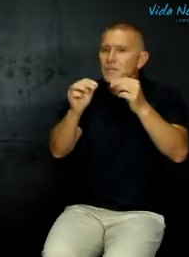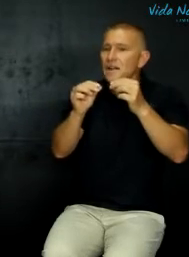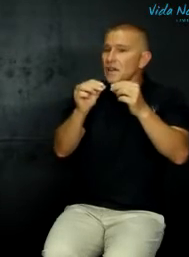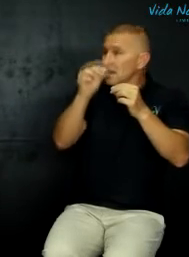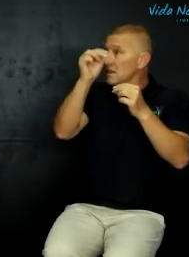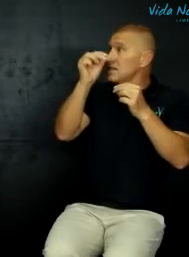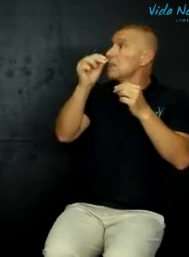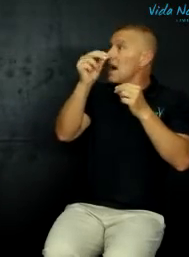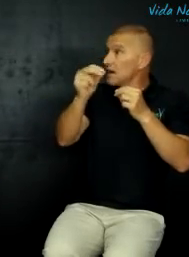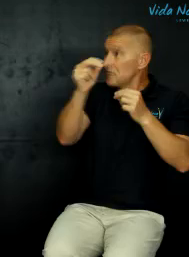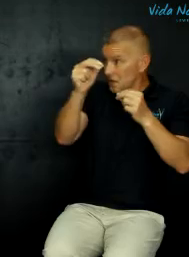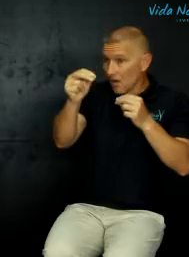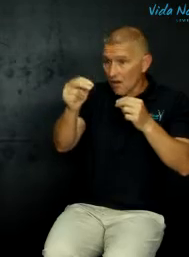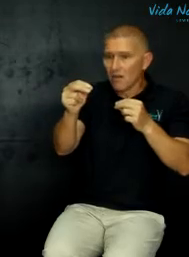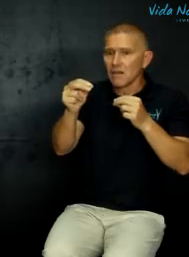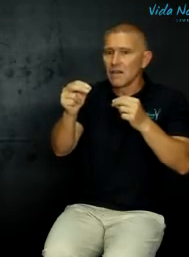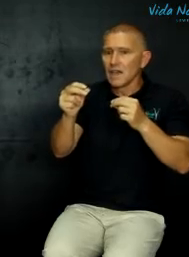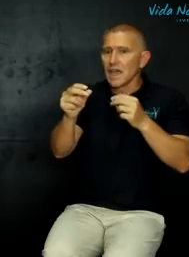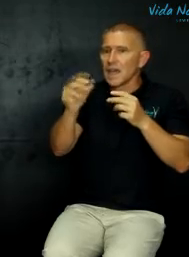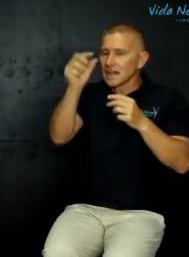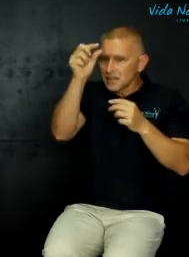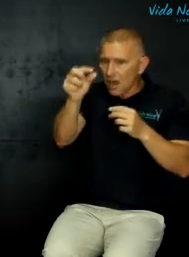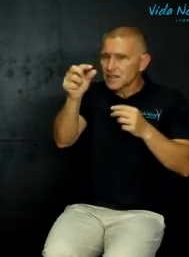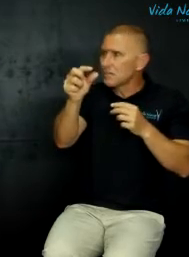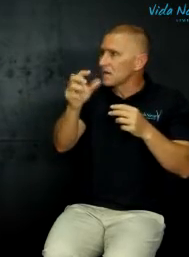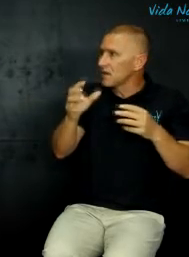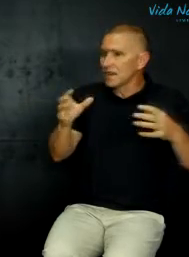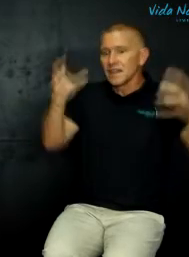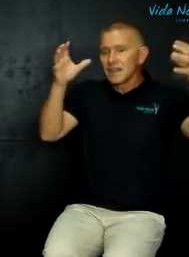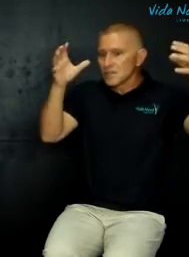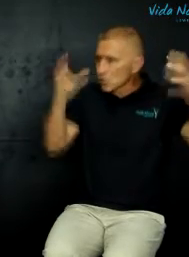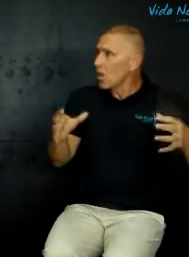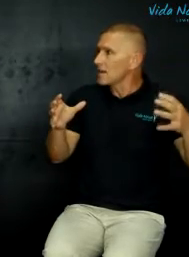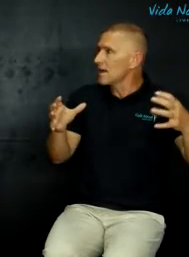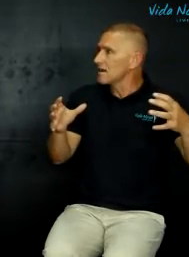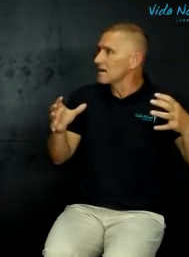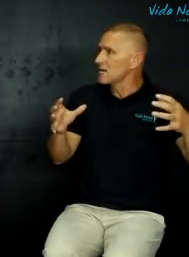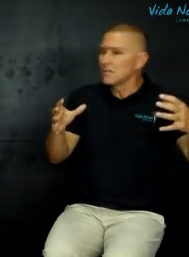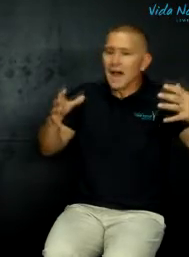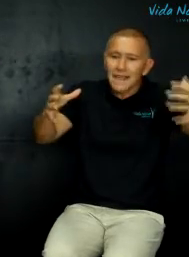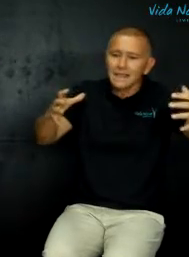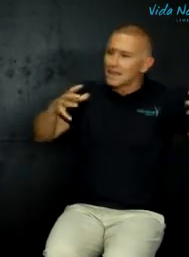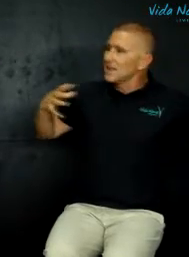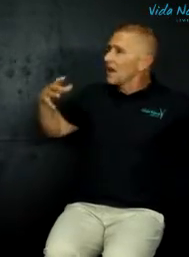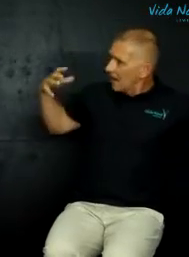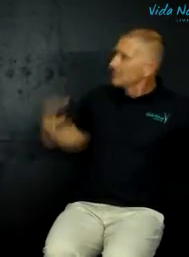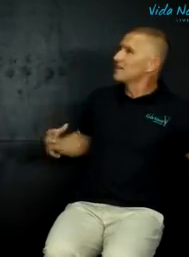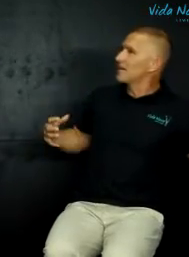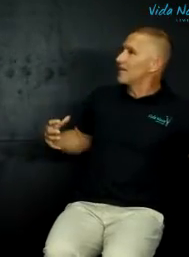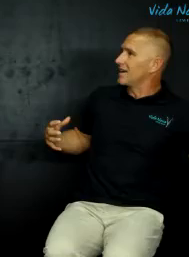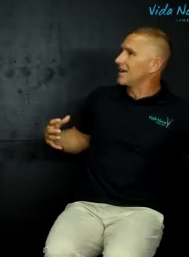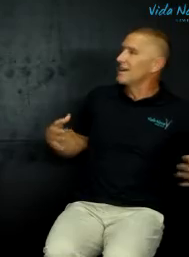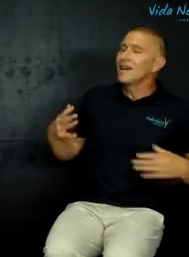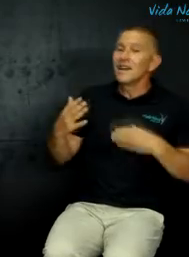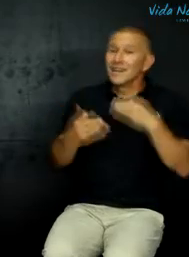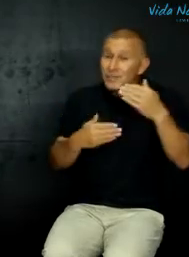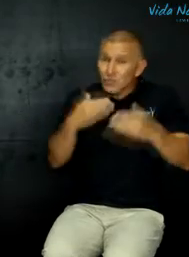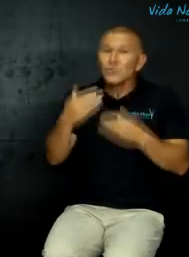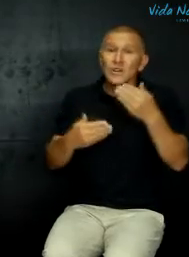span wat deelneem aan die finaal en as die span wen het die hele squad gewin maar eindelijk het die hele land gewin dit is so